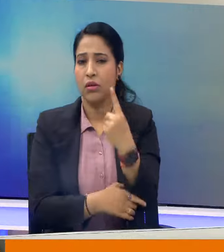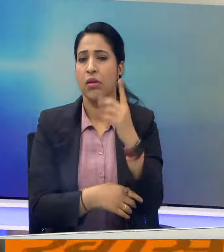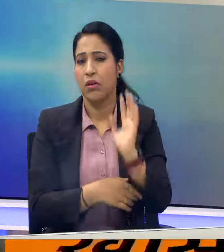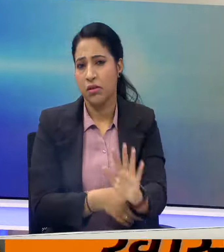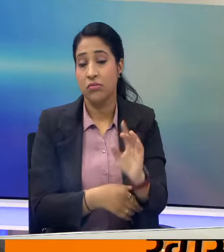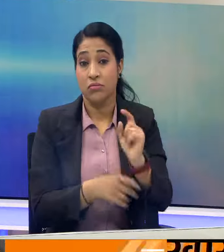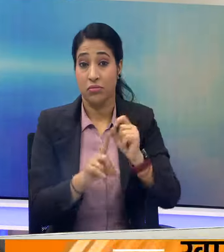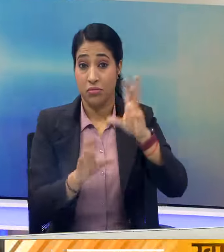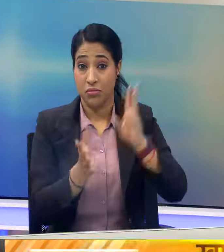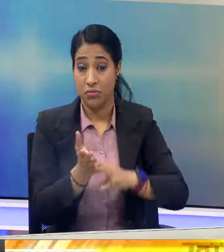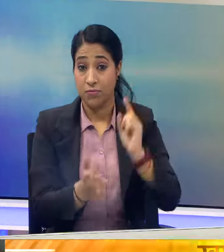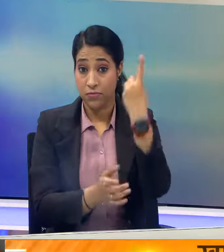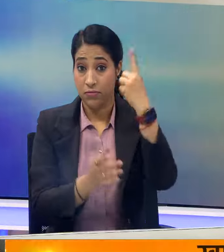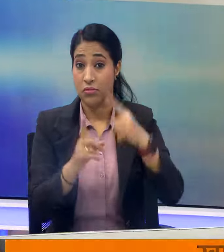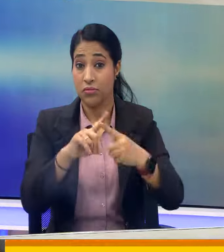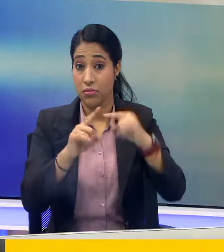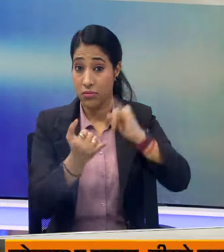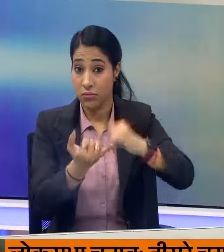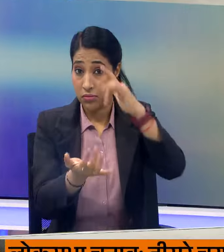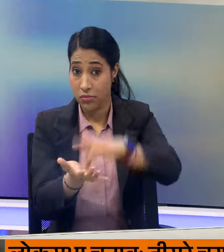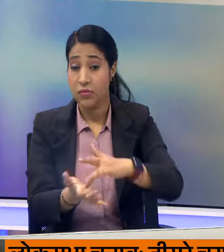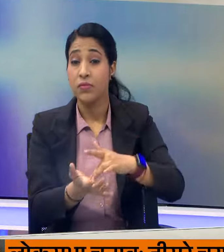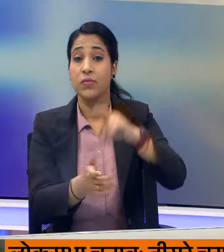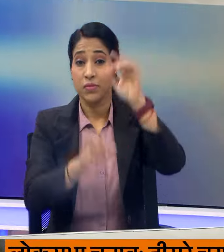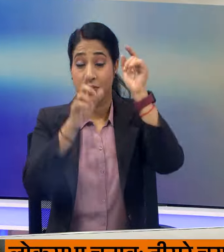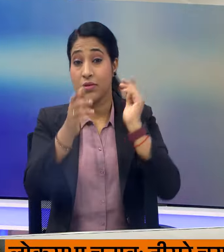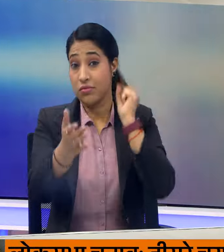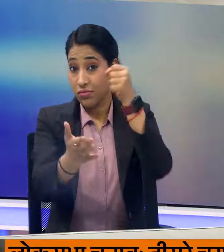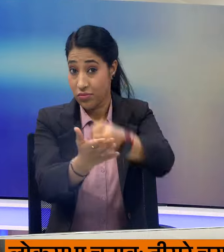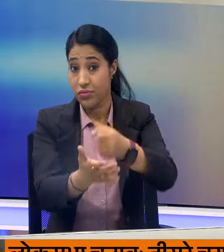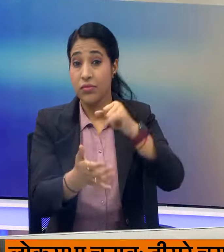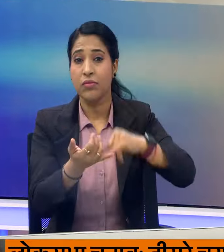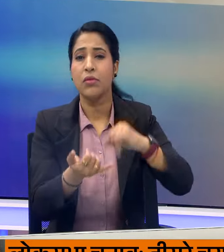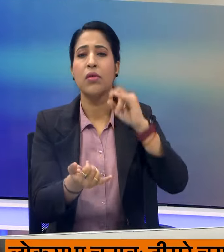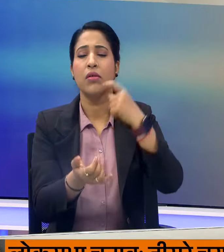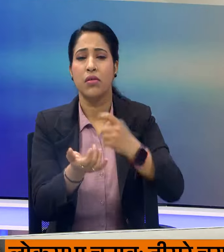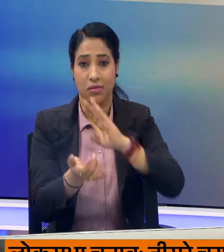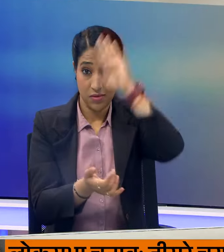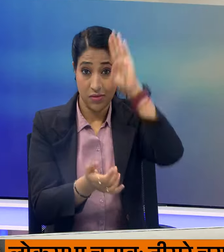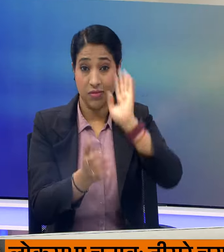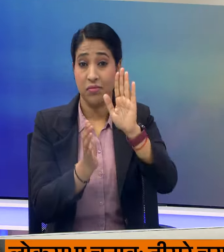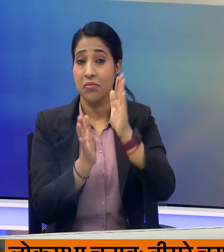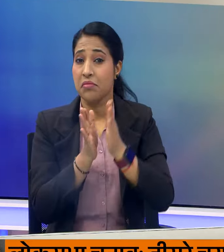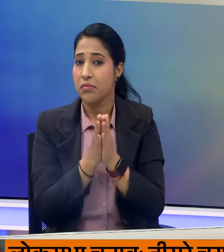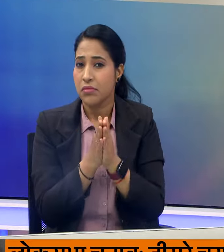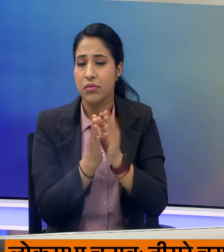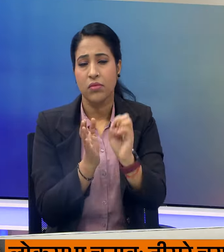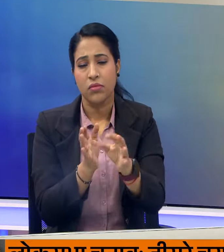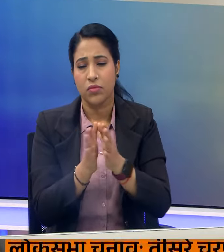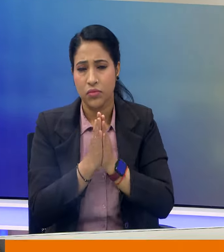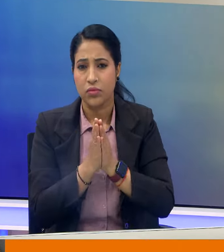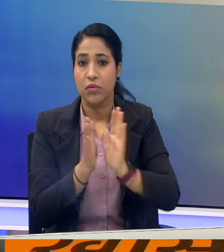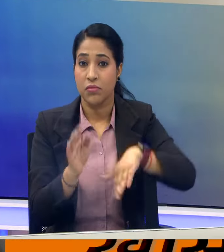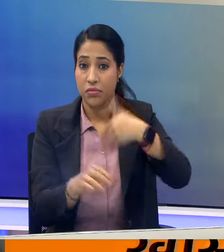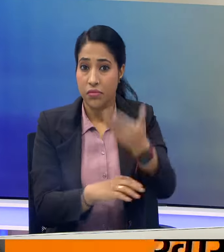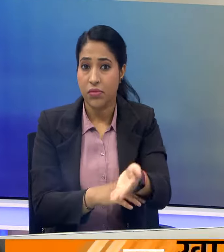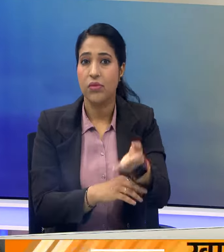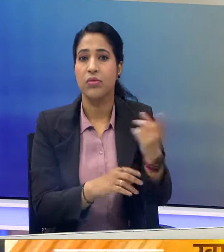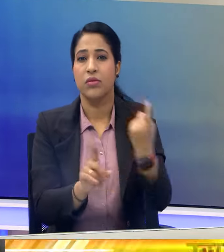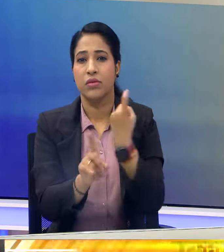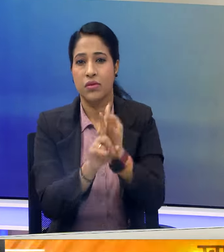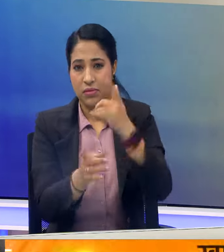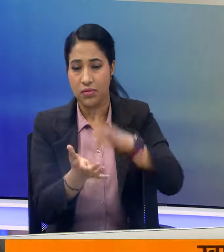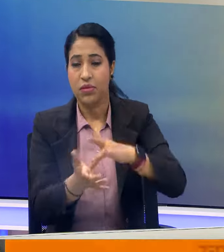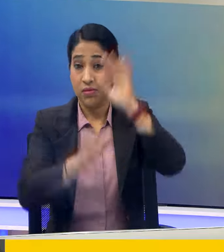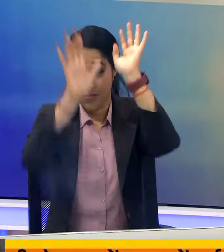प्रधान मंत्री तेलंगाना पहुंचेंगे, वो यहां के शीराजा राजिश्वार स्वामी मंदिर में पूजा अर्चना करेंगे, इसके बाद करीम नगर में चुनावी